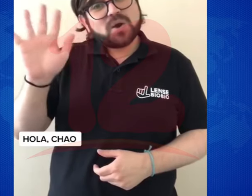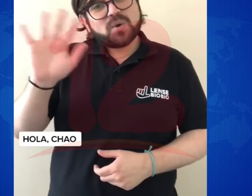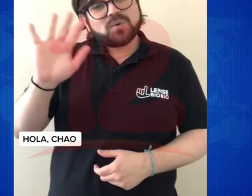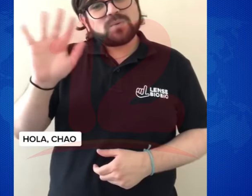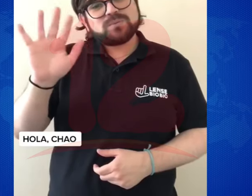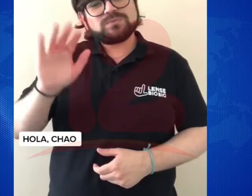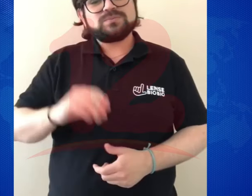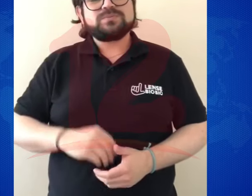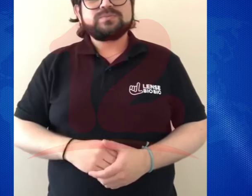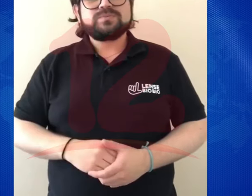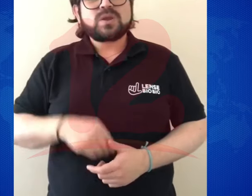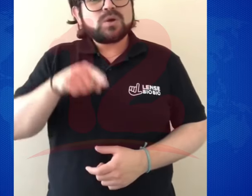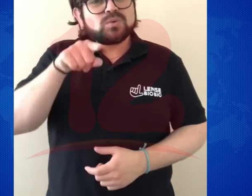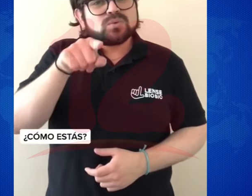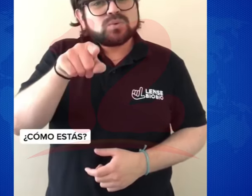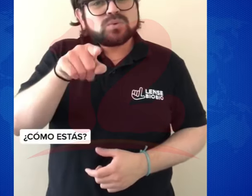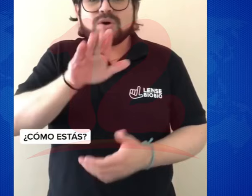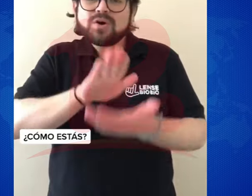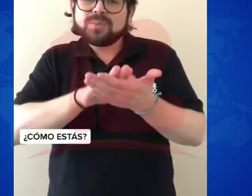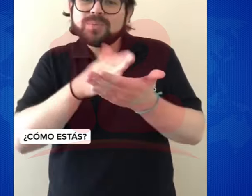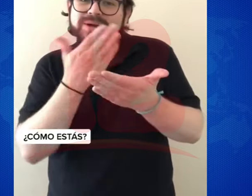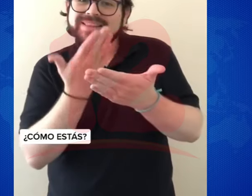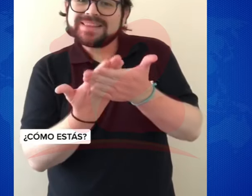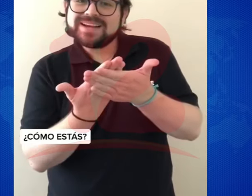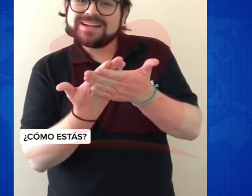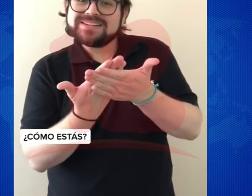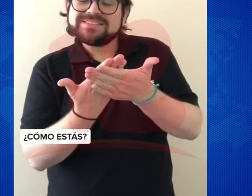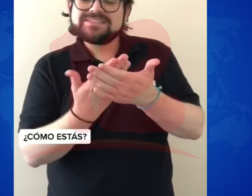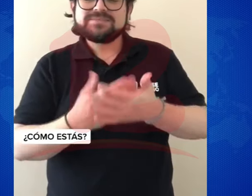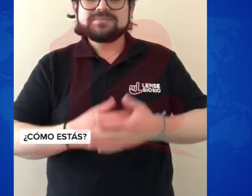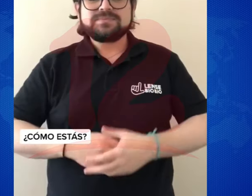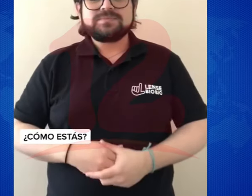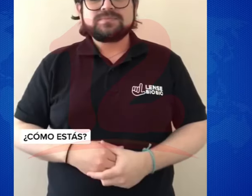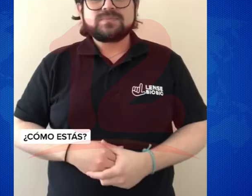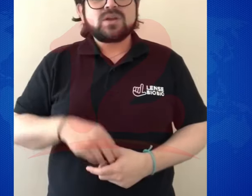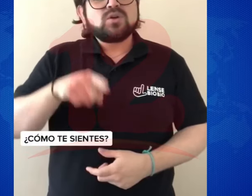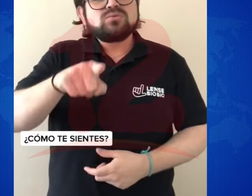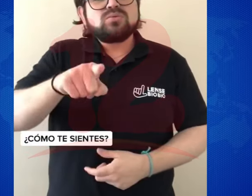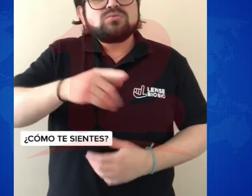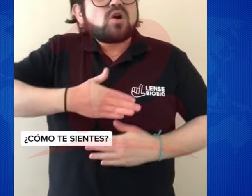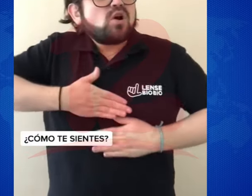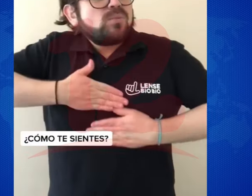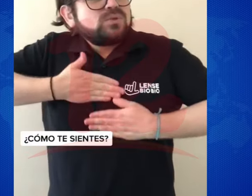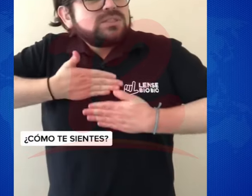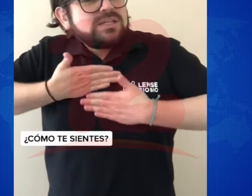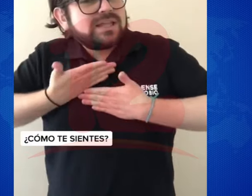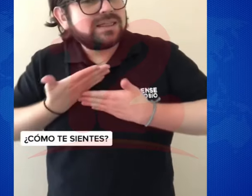humanos de las personas sordas. Nosotros promovemos lo que es el curso de lengua de señas nicaragüense,